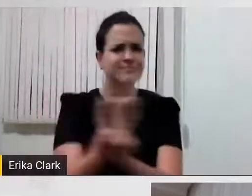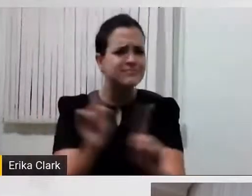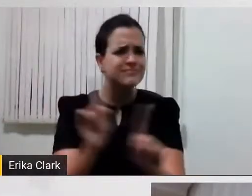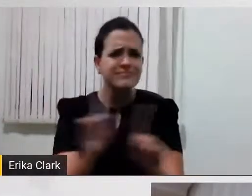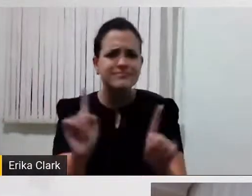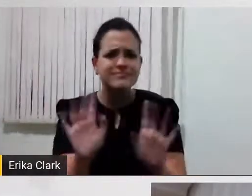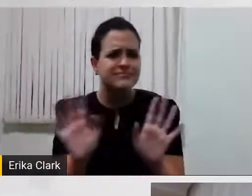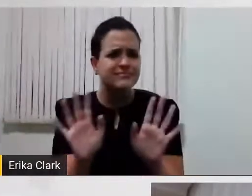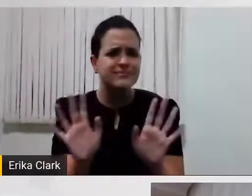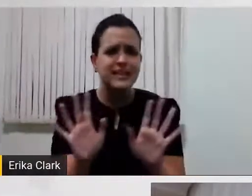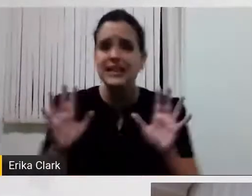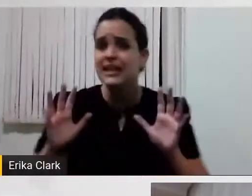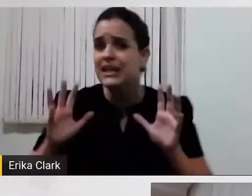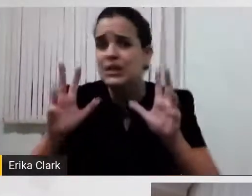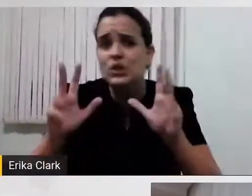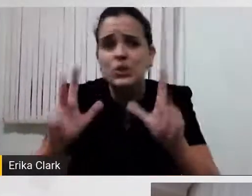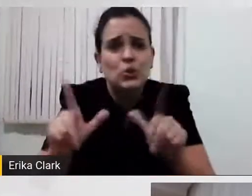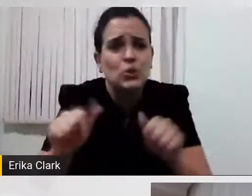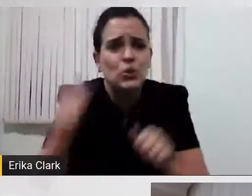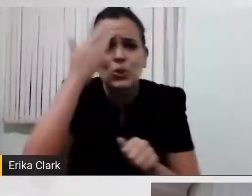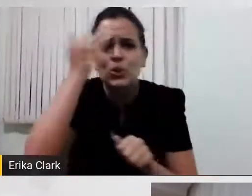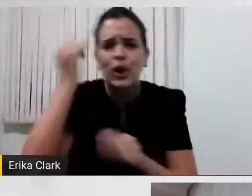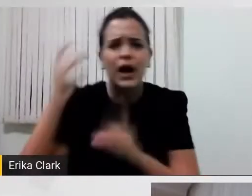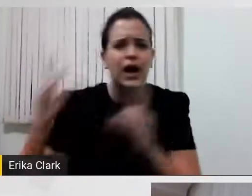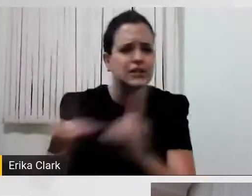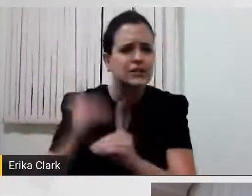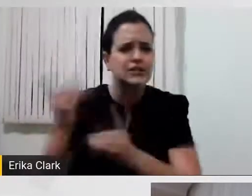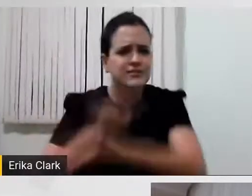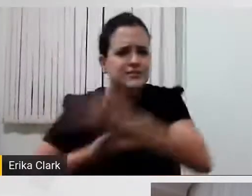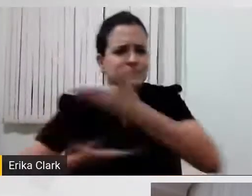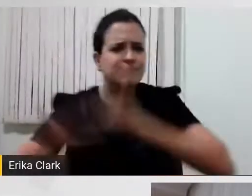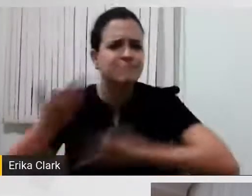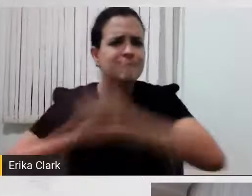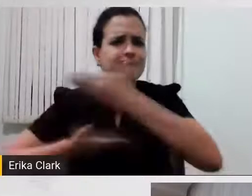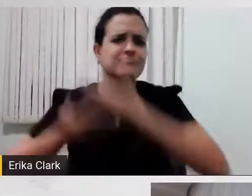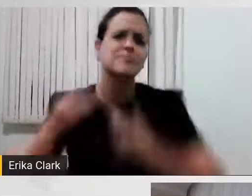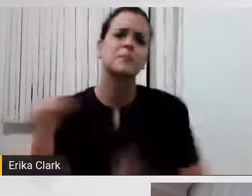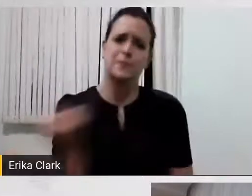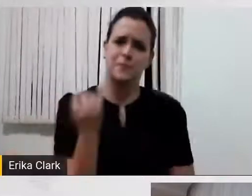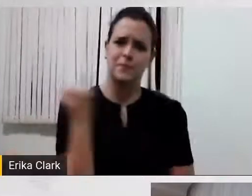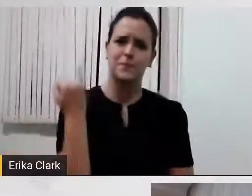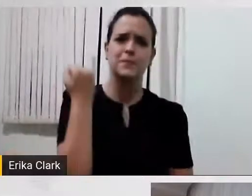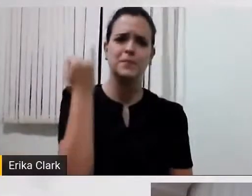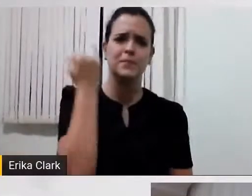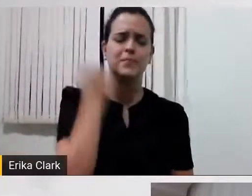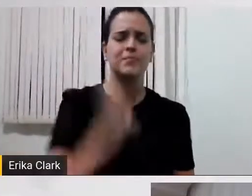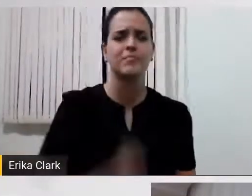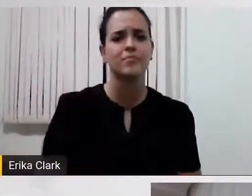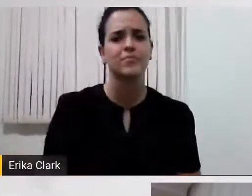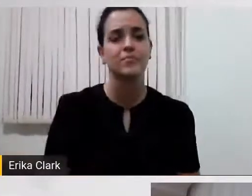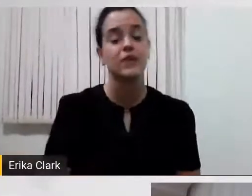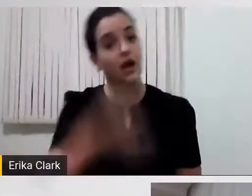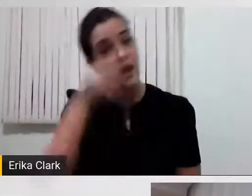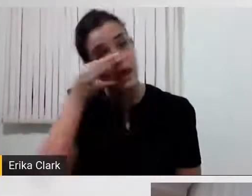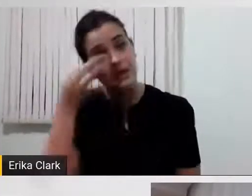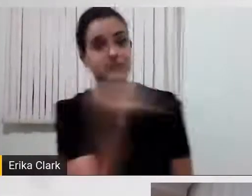conhecimento, é importante o diálogo, é importante a interação, é importante prestar atenção no outro, é